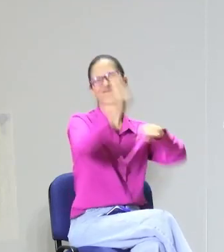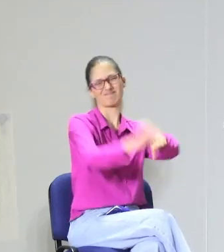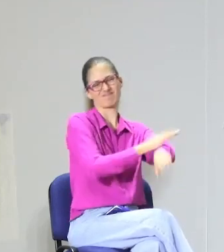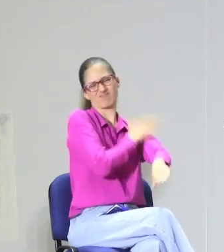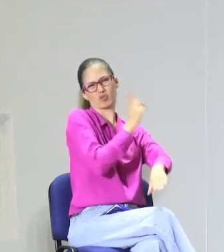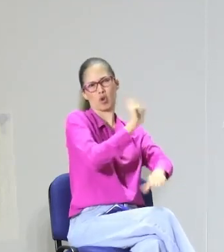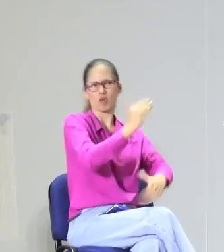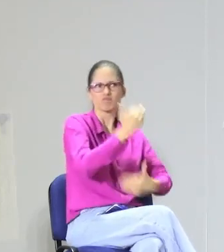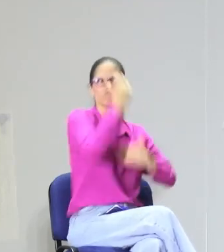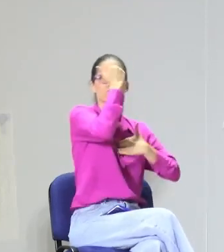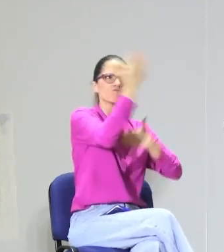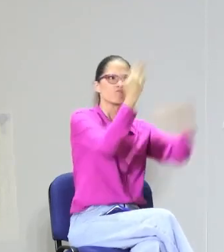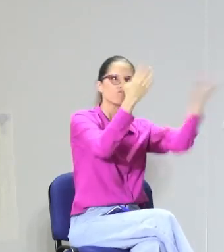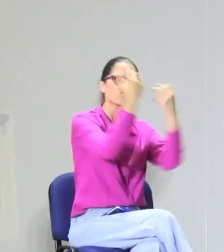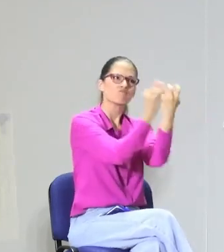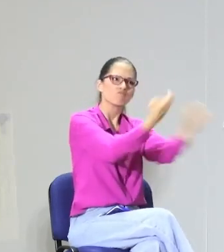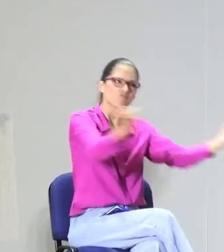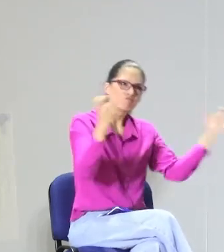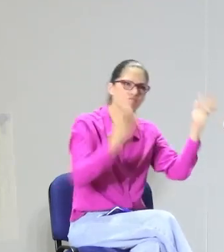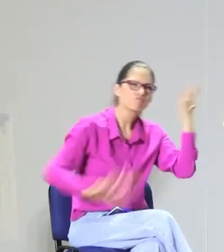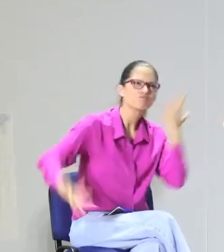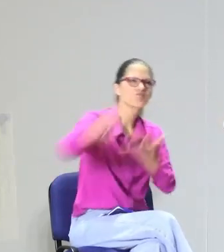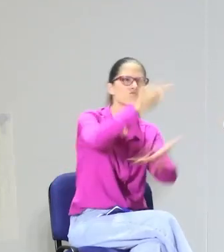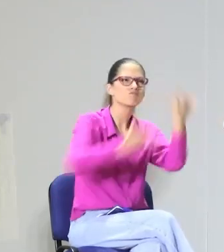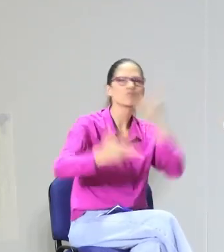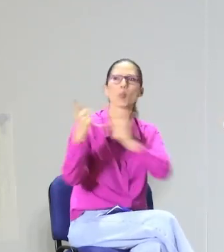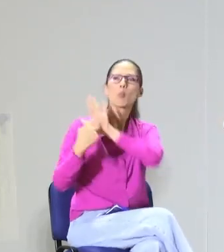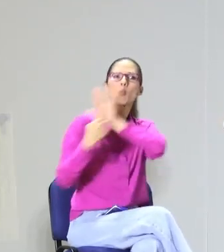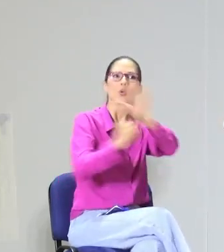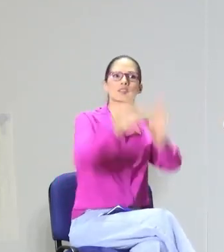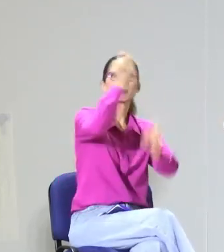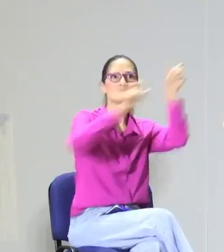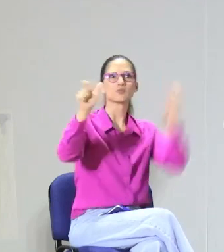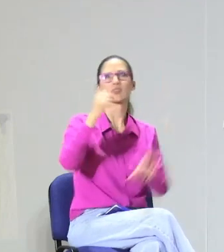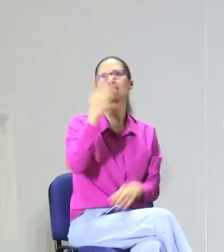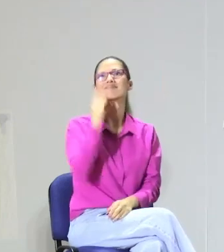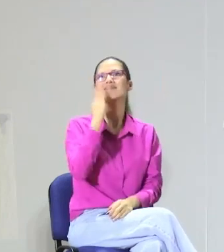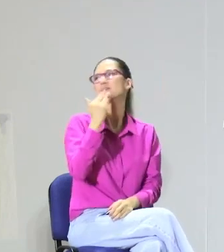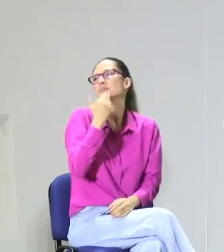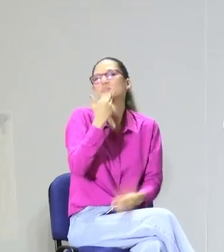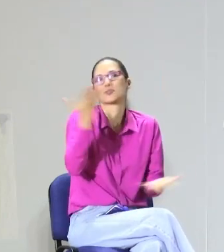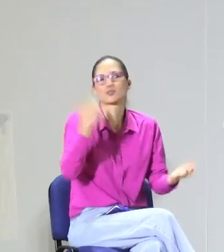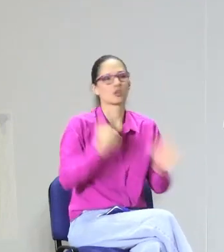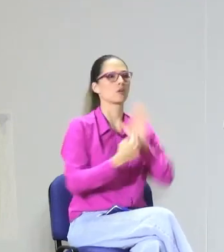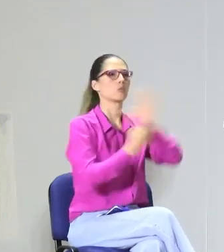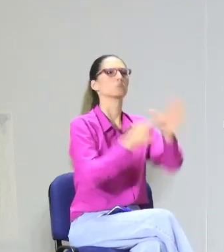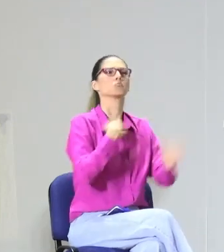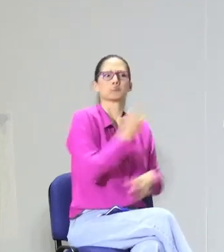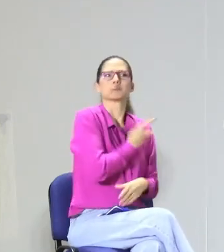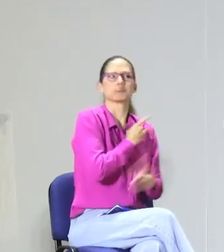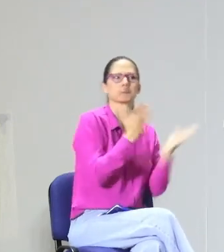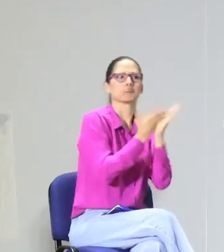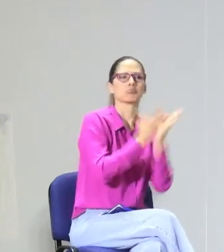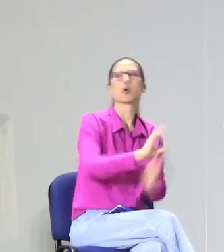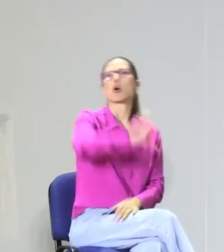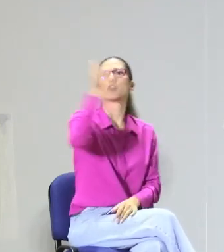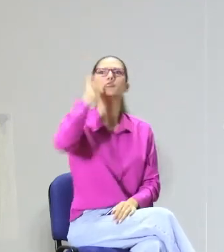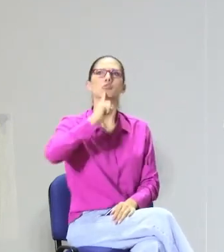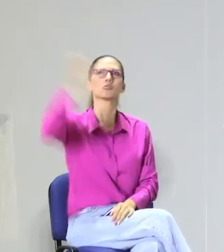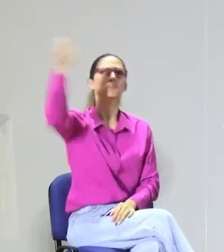instituciones educativas hagan un llamado a los padres de familia para que tomen esa conciencia. Y pues no a modo de regaño, sino como